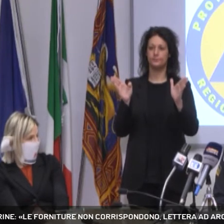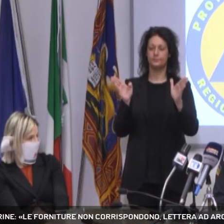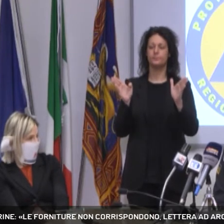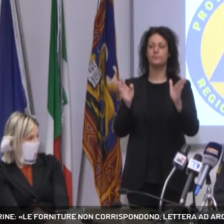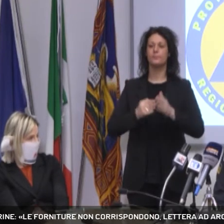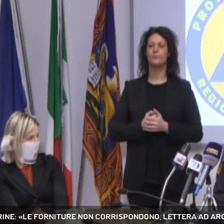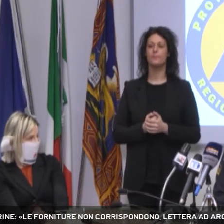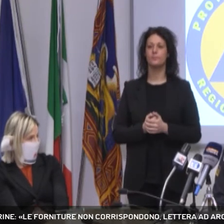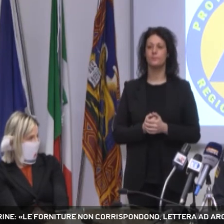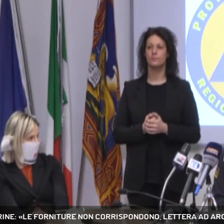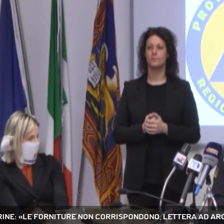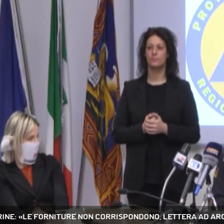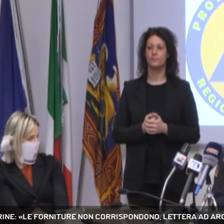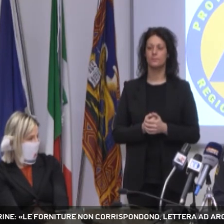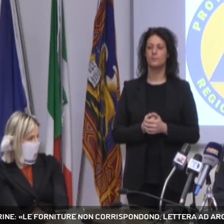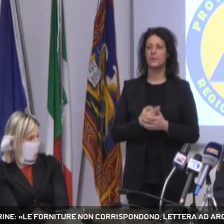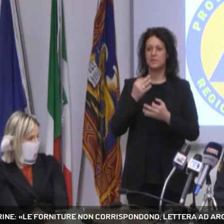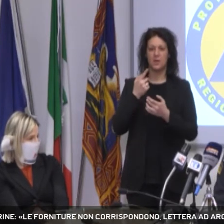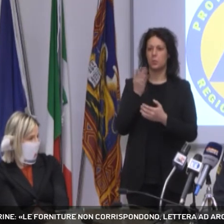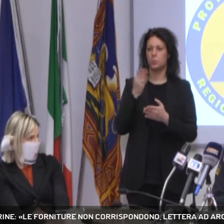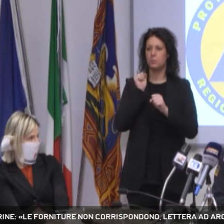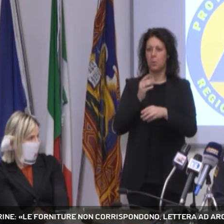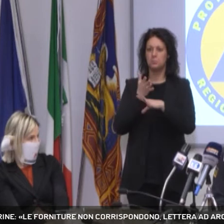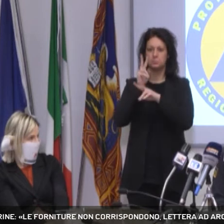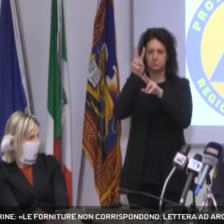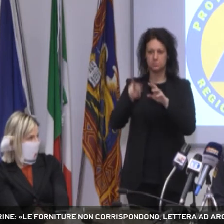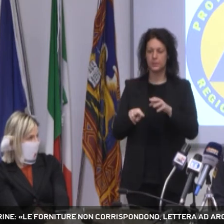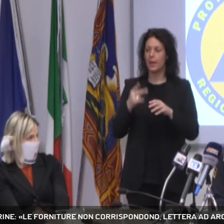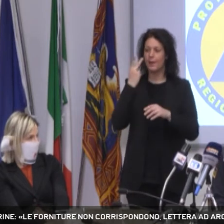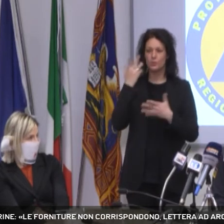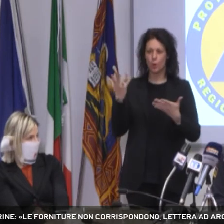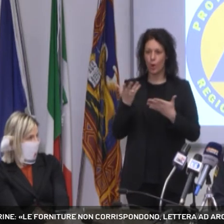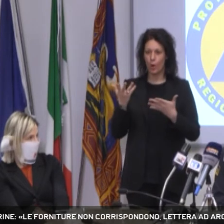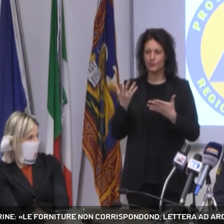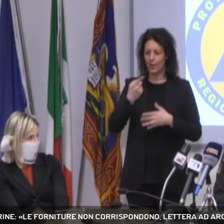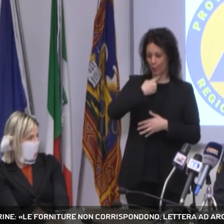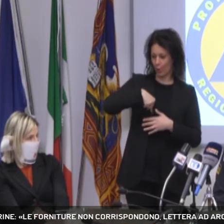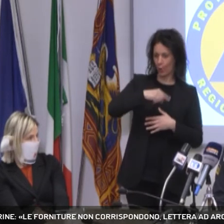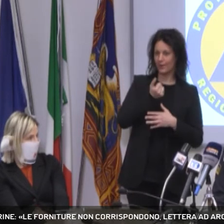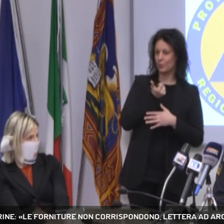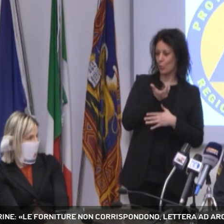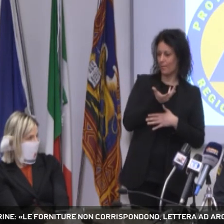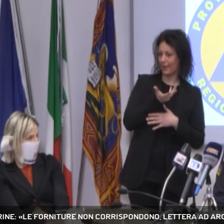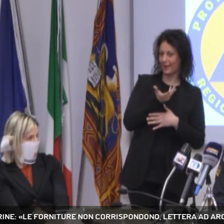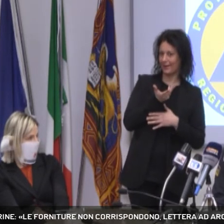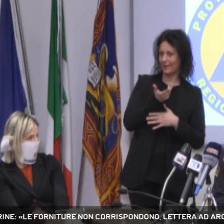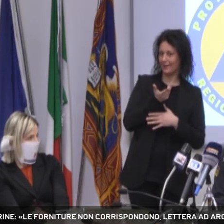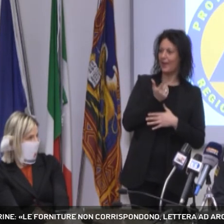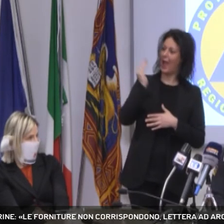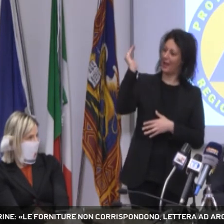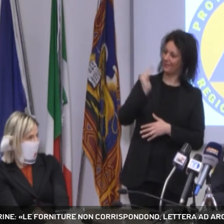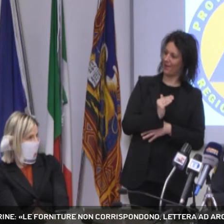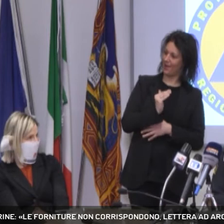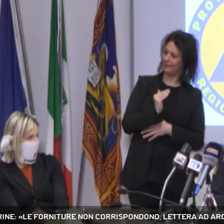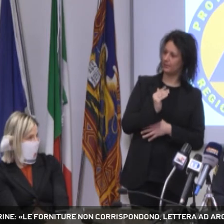della Salute, quindi ognuno può entrare, abbiamo rilevato che c'erano dei dati che non tornavano e quindi abbiamo scritto al commissario, abbiamo